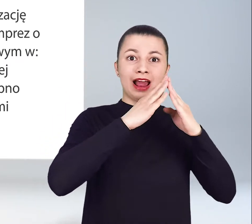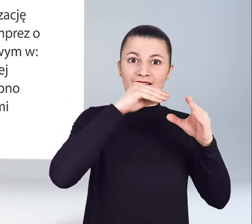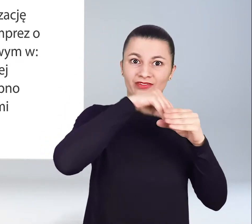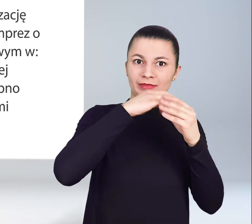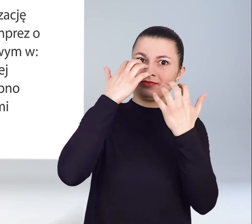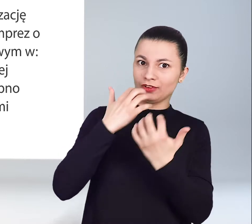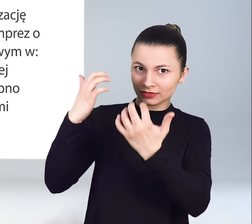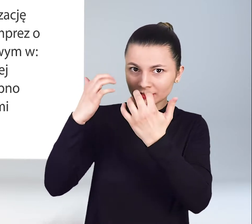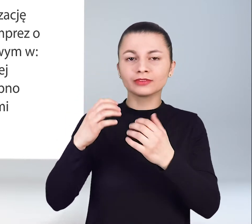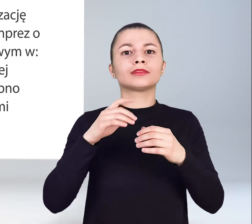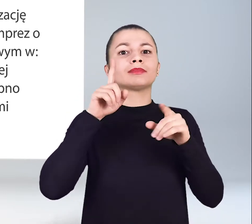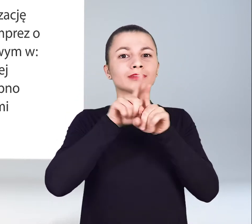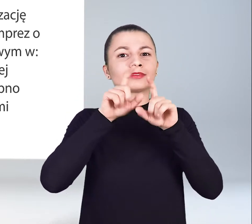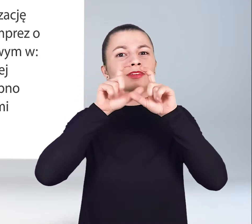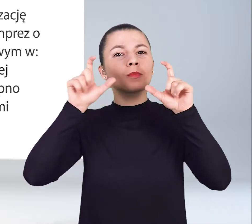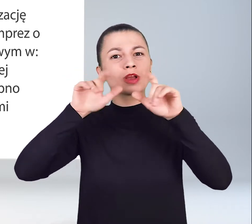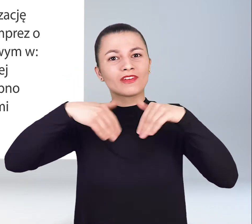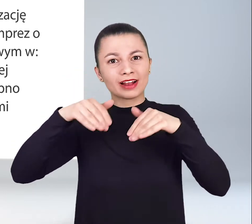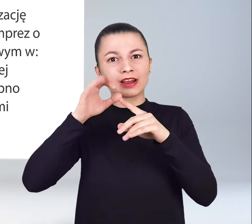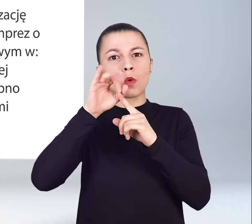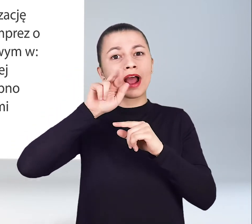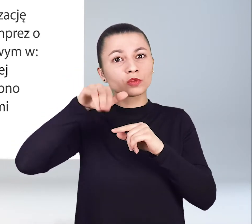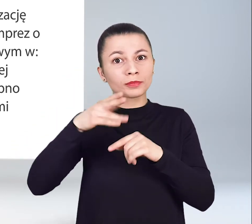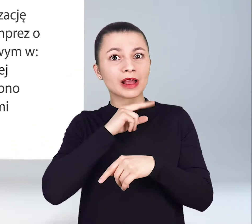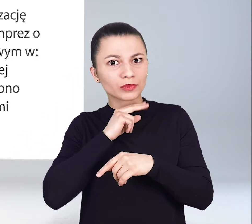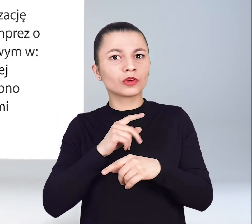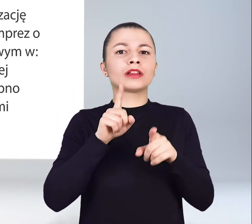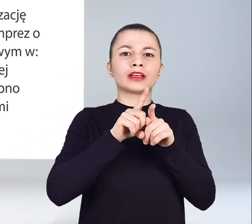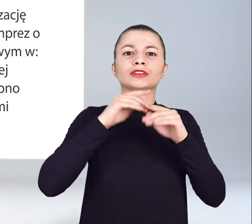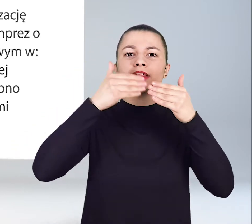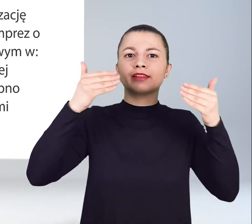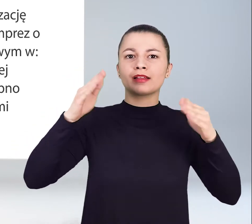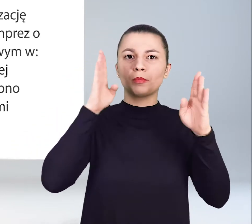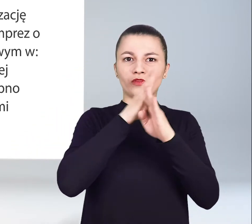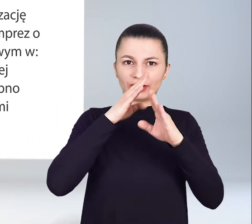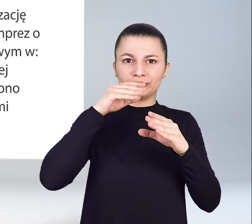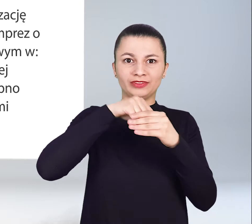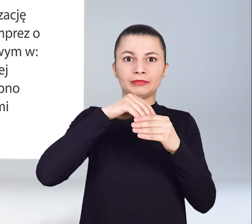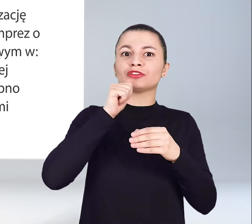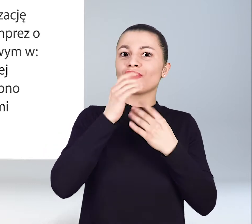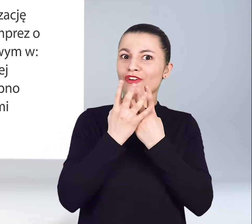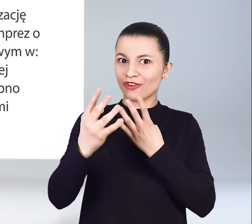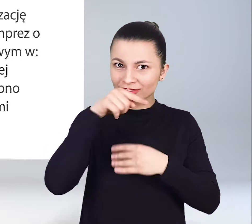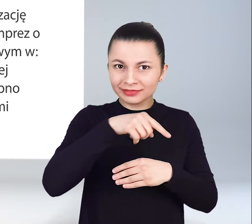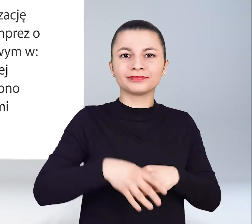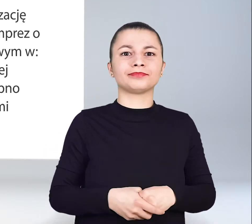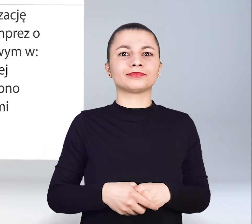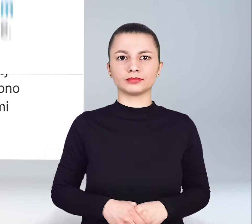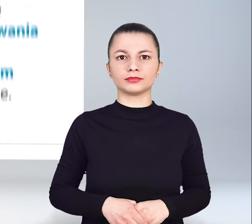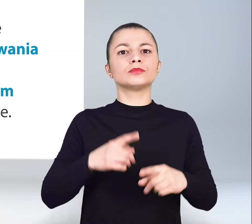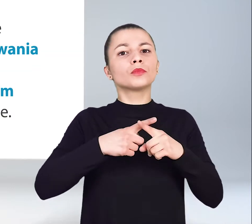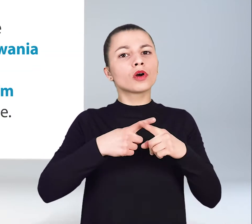-sportowym w hali widowiskowo-sportowej, krytej pływalni Kwarium Kępno oraz amfiteatrze wraz z zielonymi ternami przyległymi.